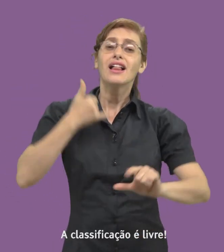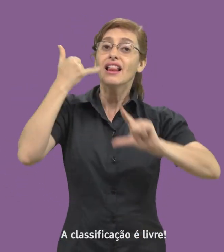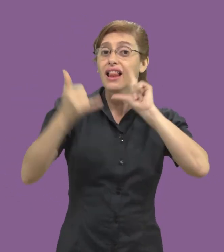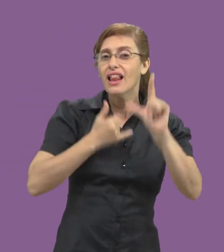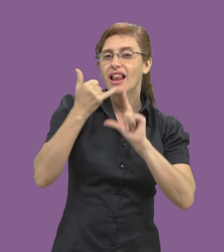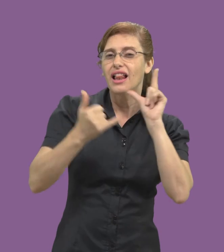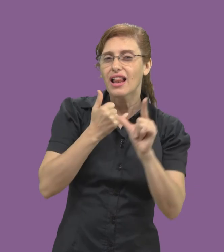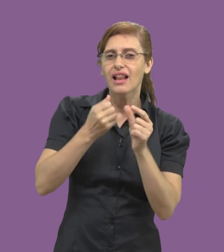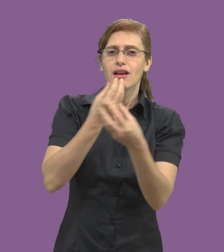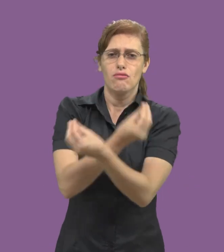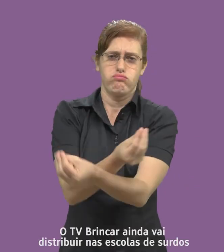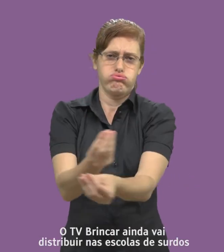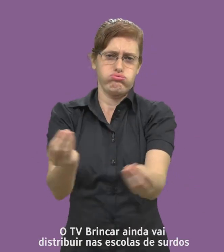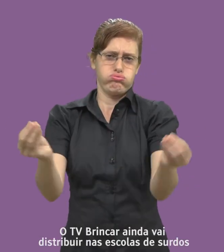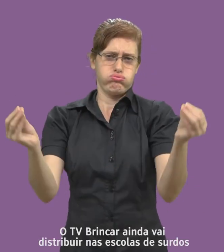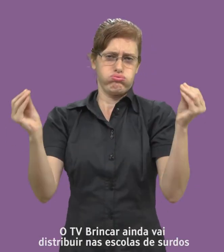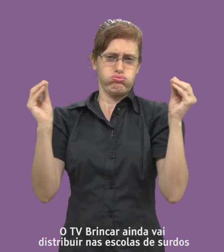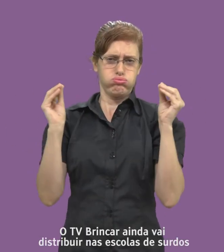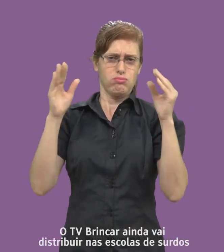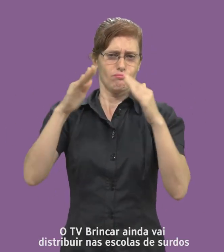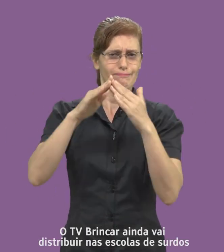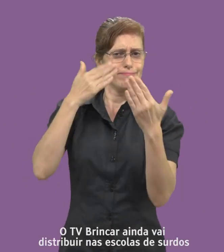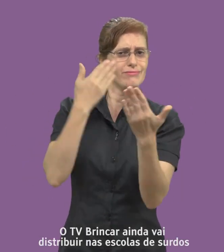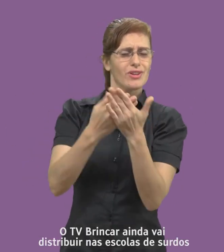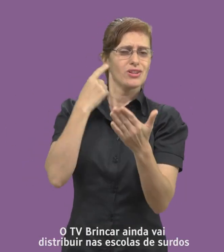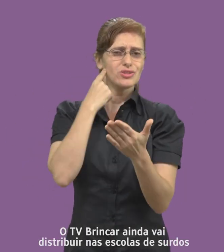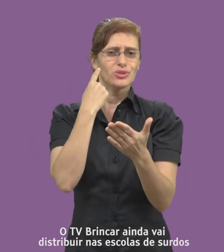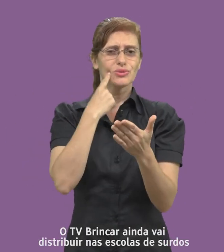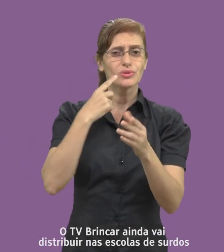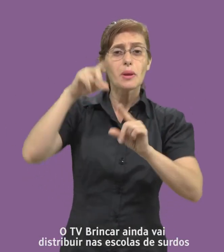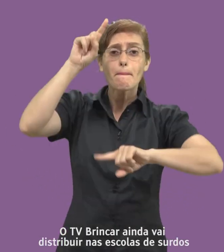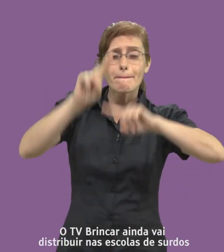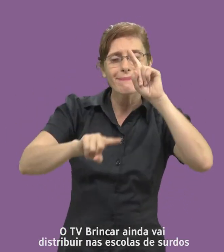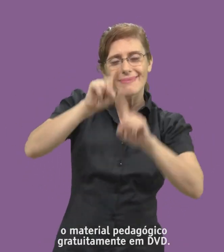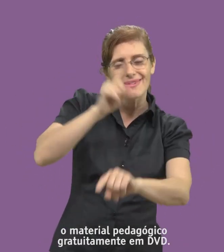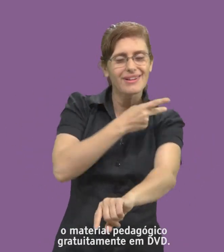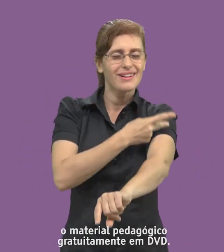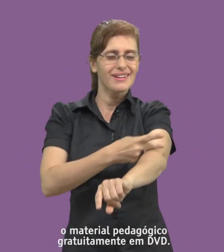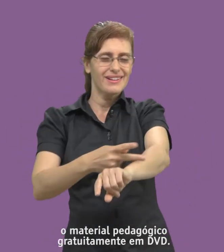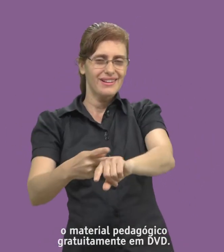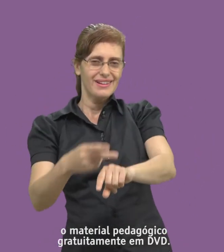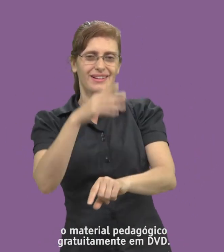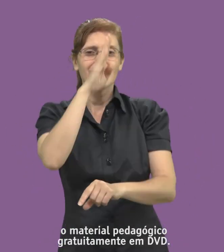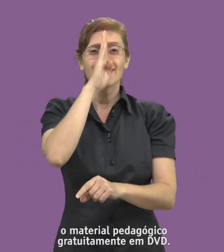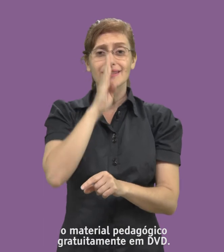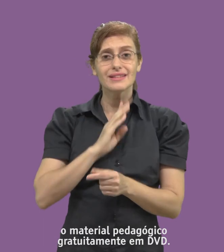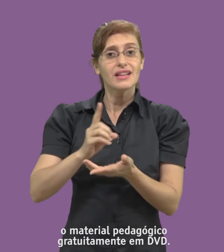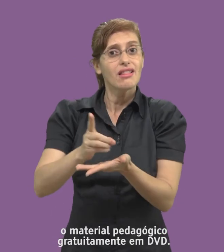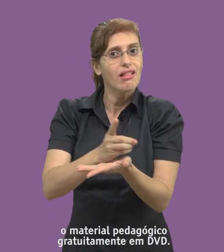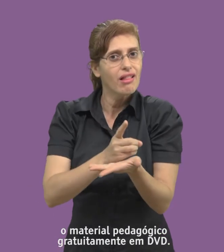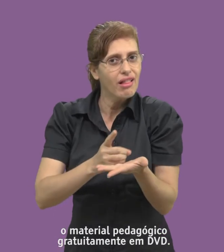O TV Brincar ainda vai distribuir nas escolas de surdos o material pedagógico gratuitamente em DVD.